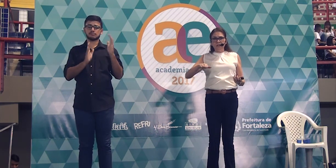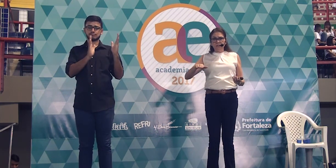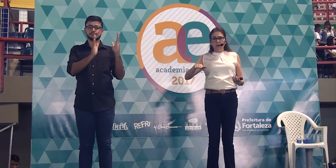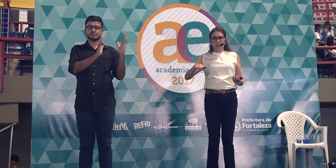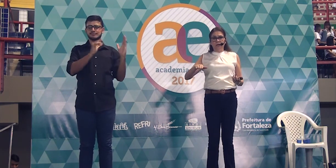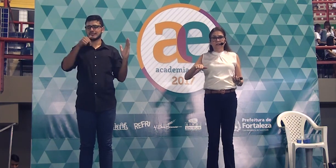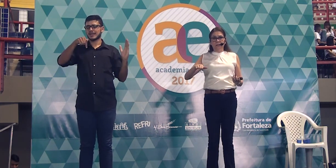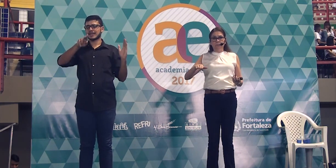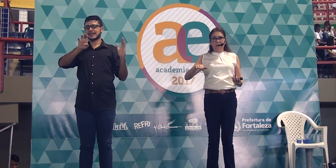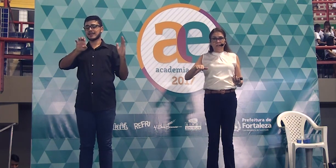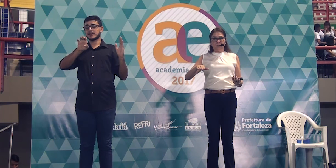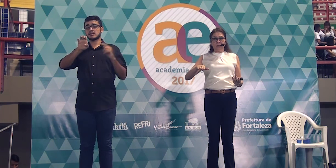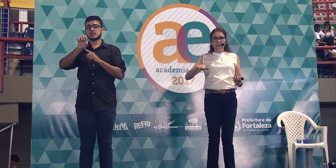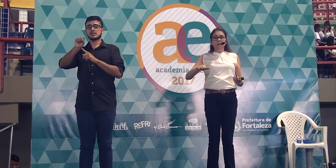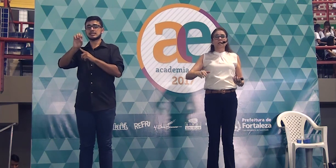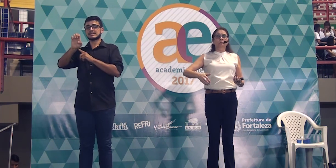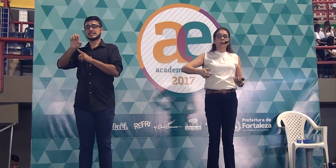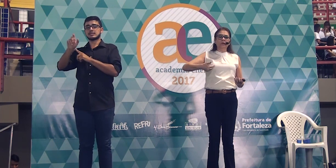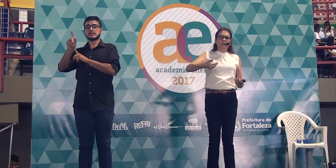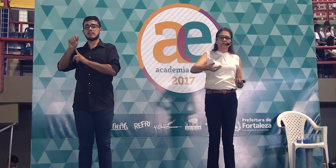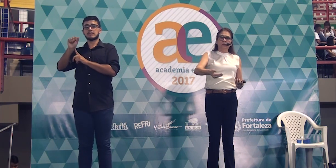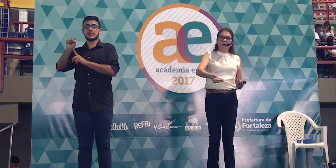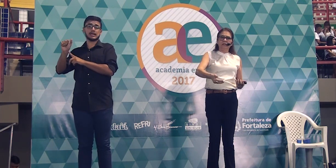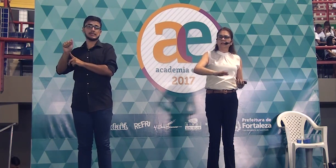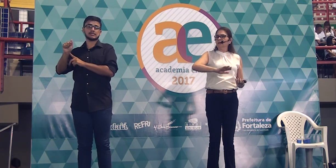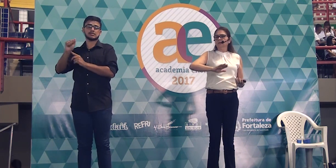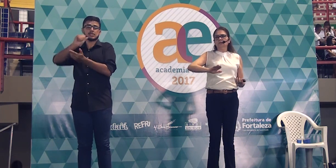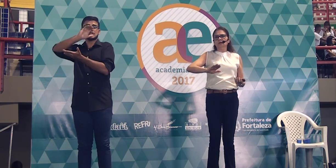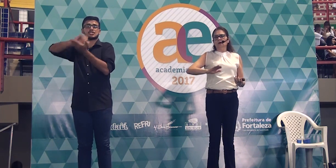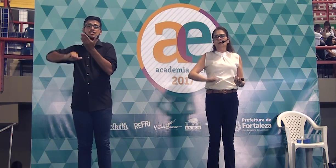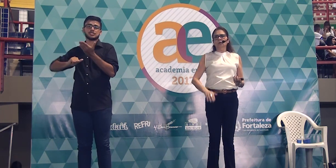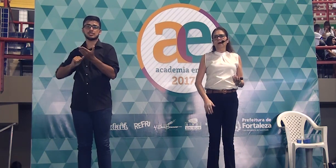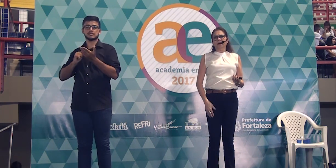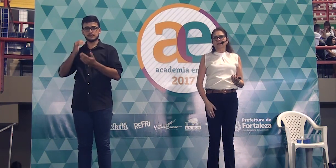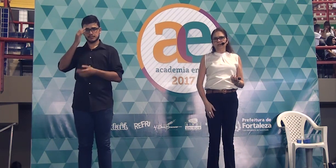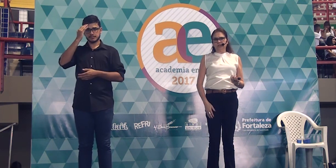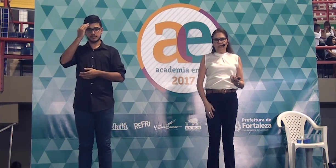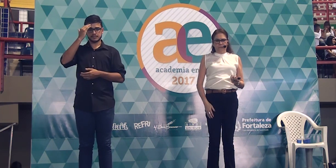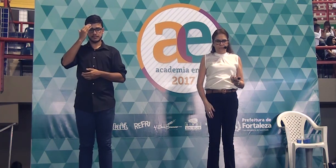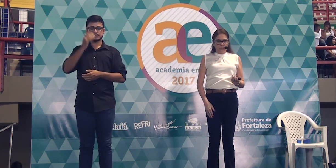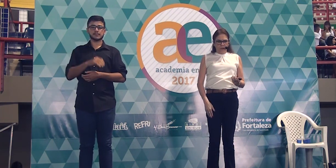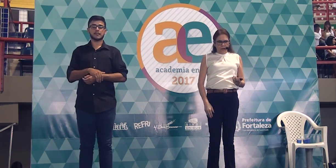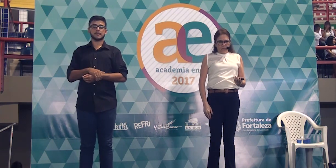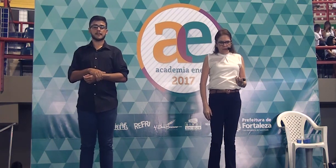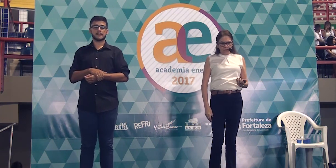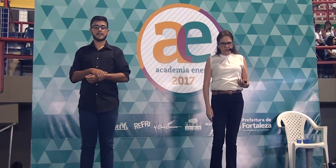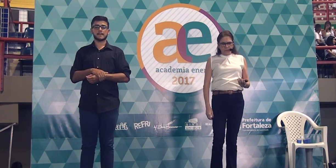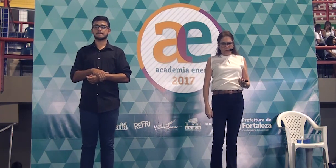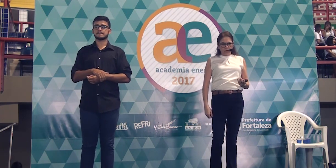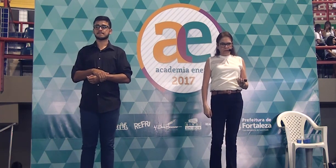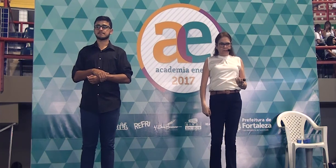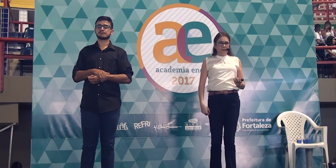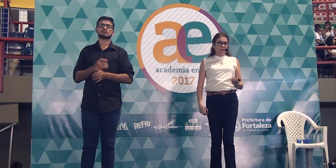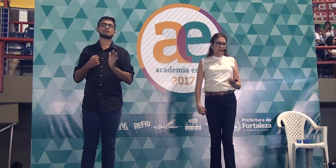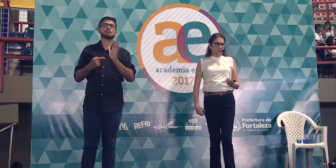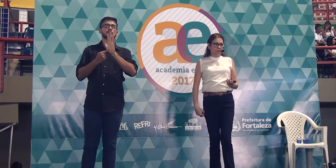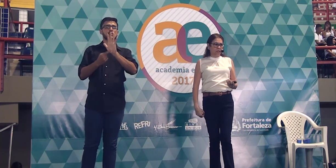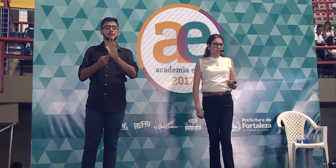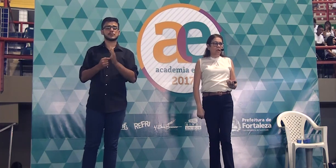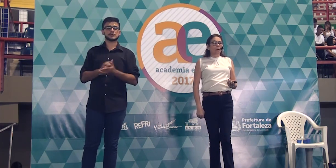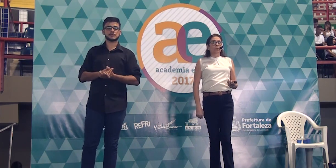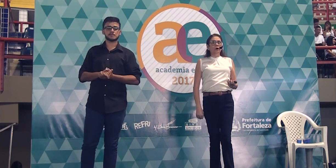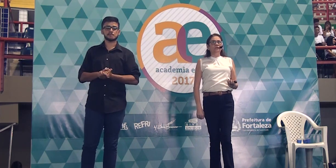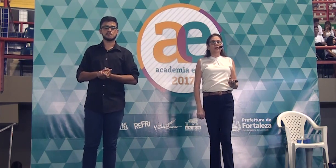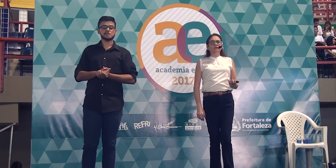você risca o que se passa e põe na sua redação só o a cada dia. Vamos para outra passagem.